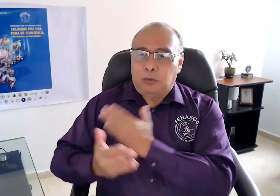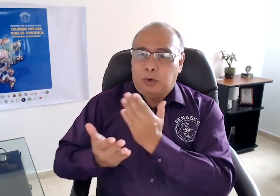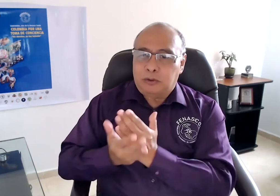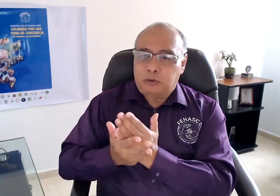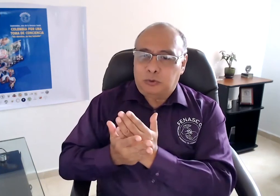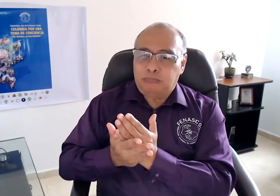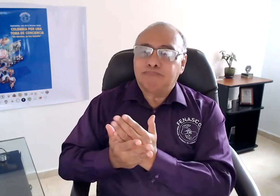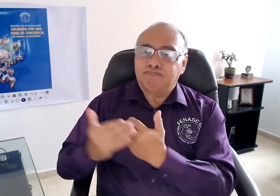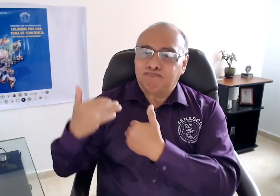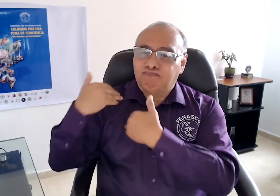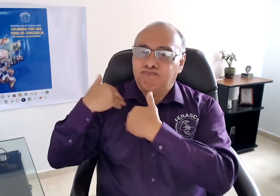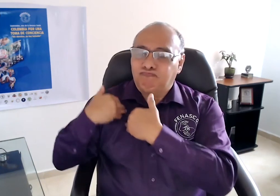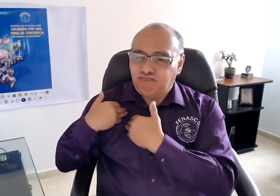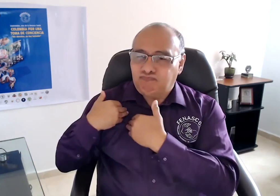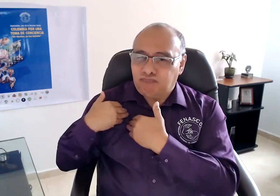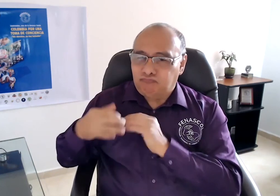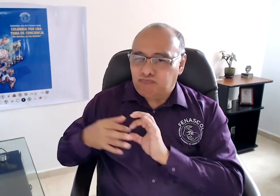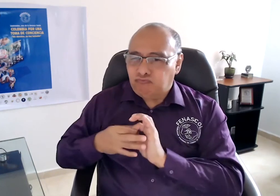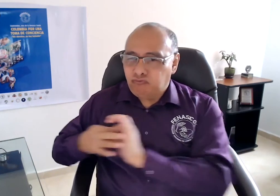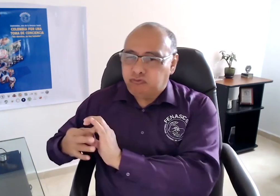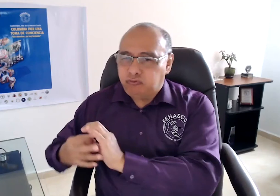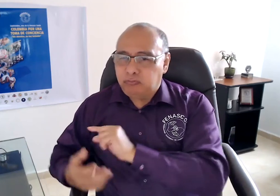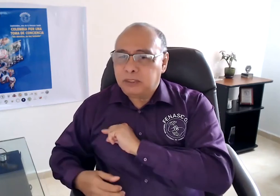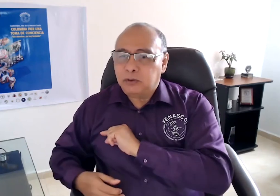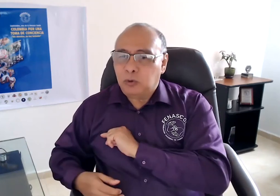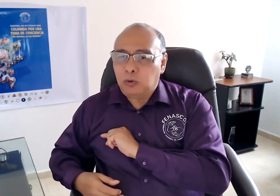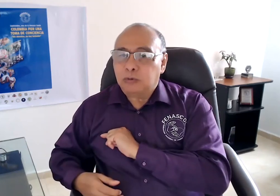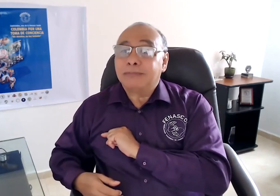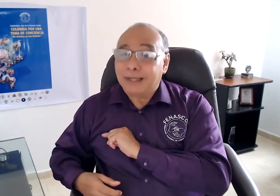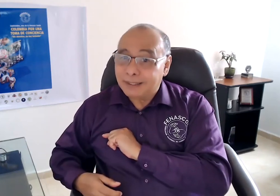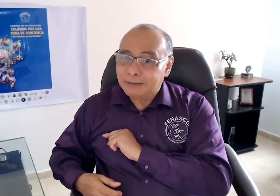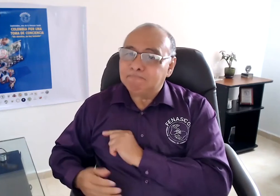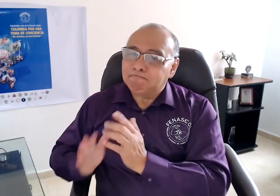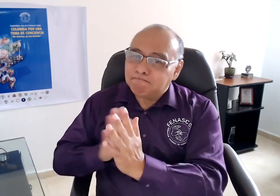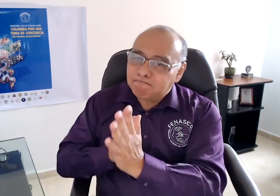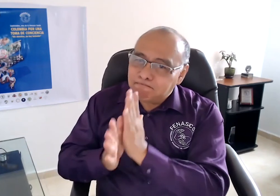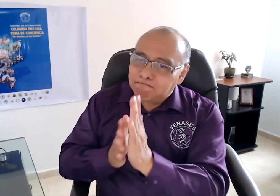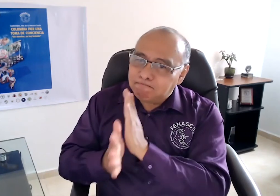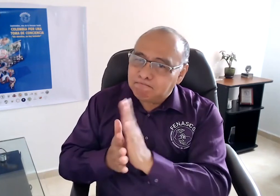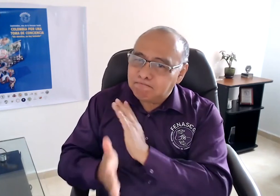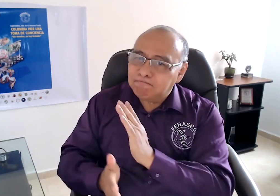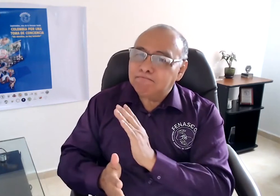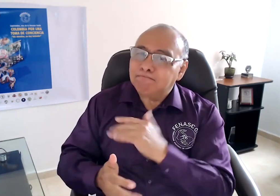El Ministerio de Educación y el INSOR nos estarán hablando al respecto